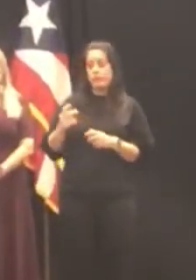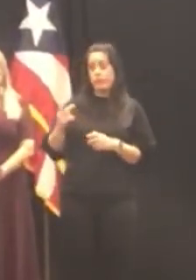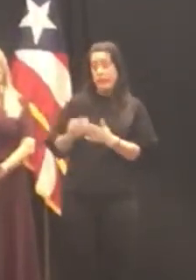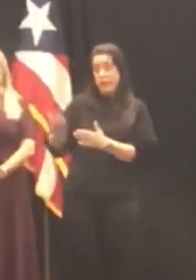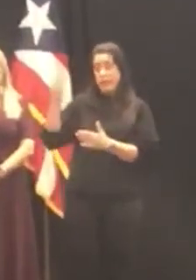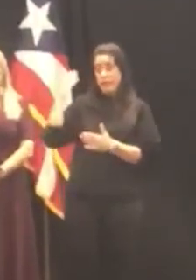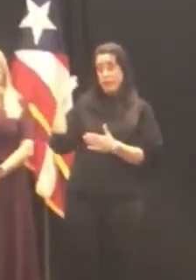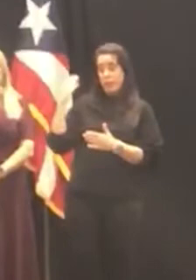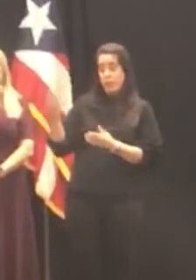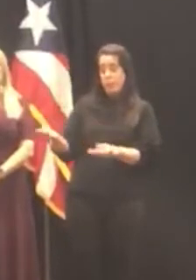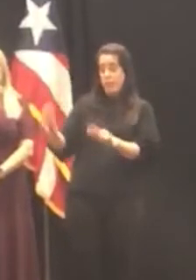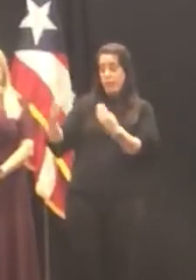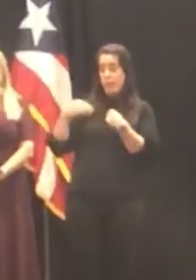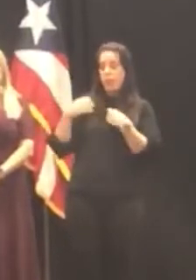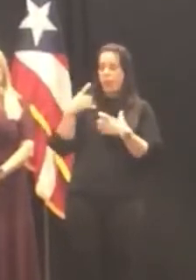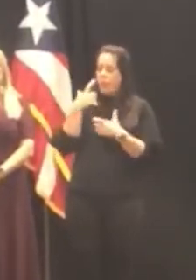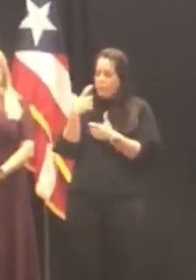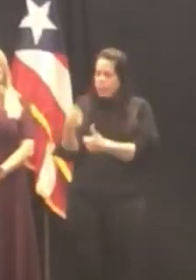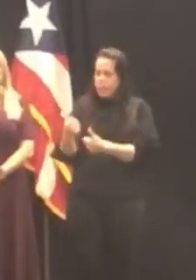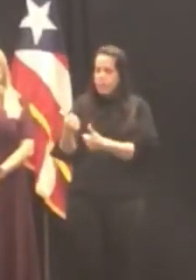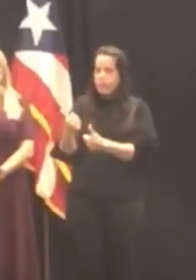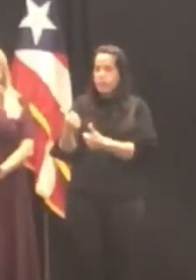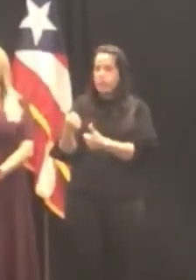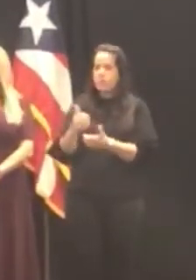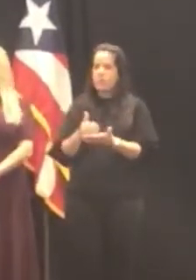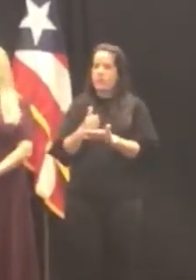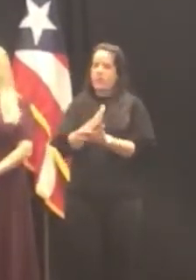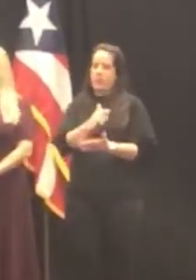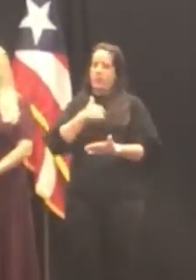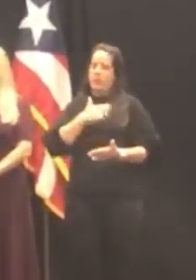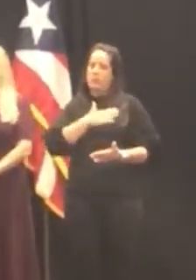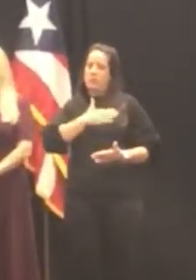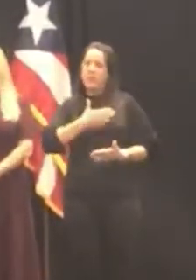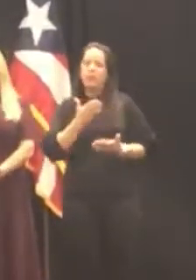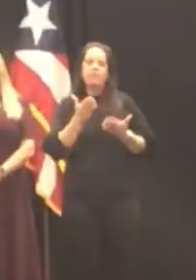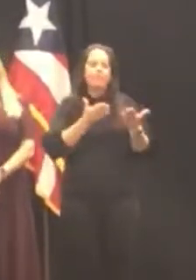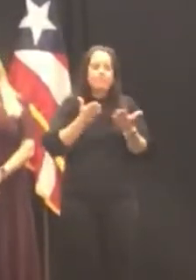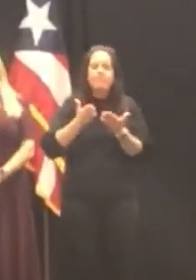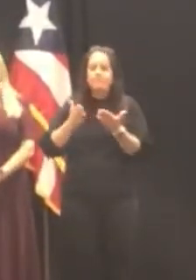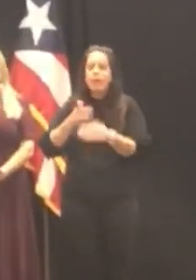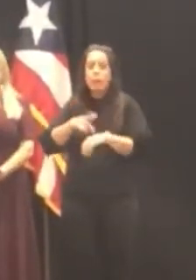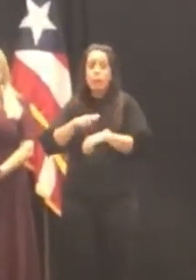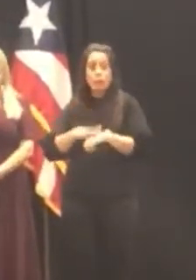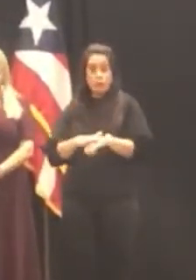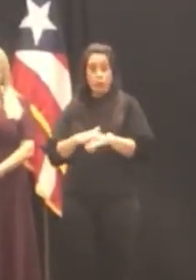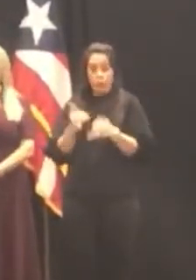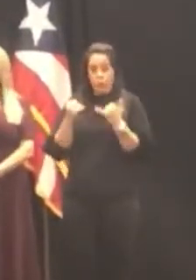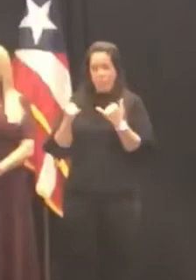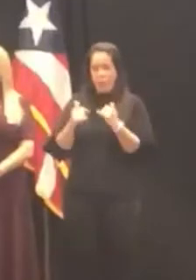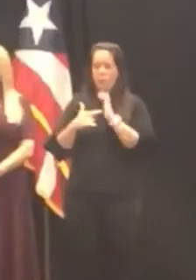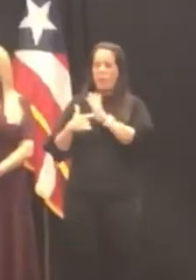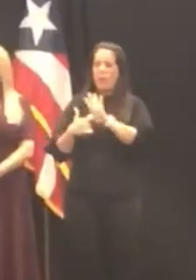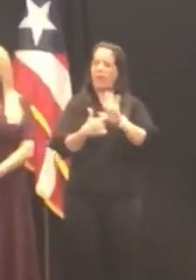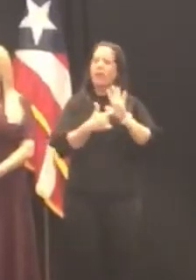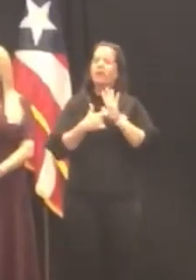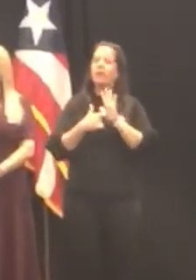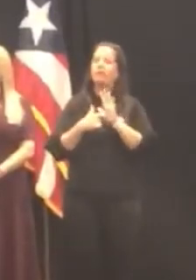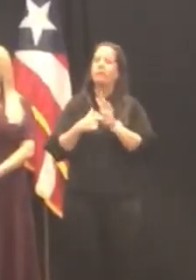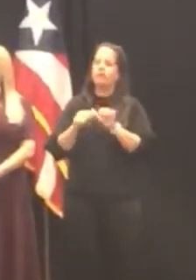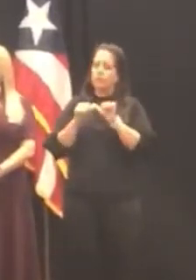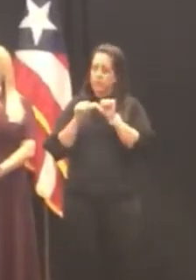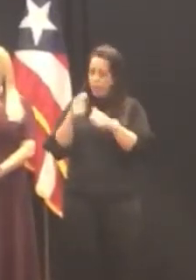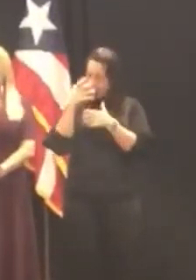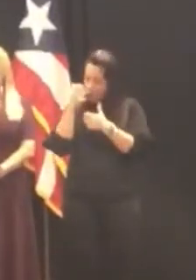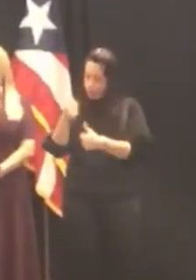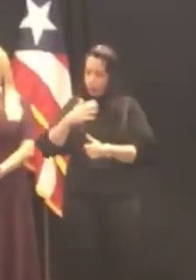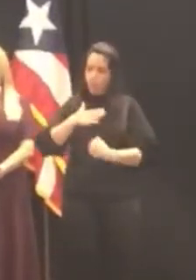pasado me brindaron su confianza permitiéndome servirle a Puerto Rico y hoy me demuestran que siguen creyendo